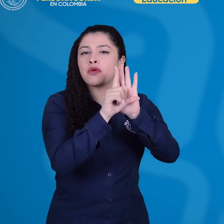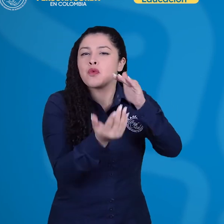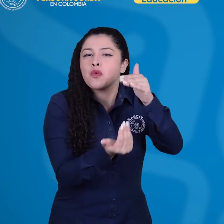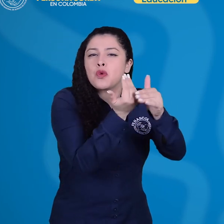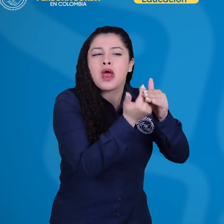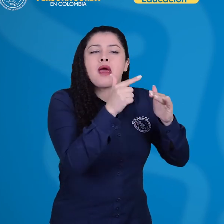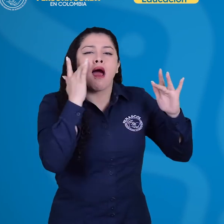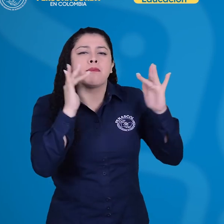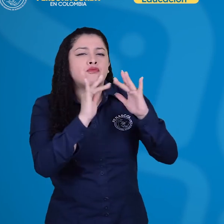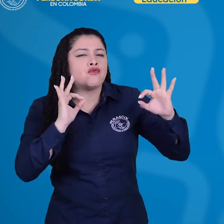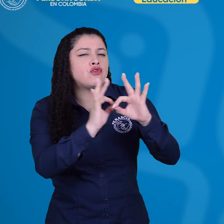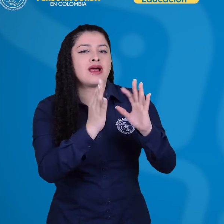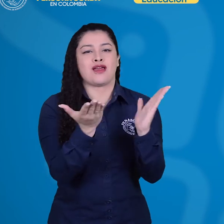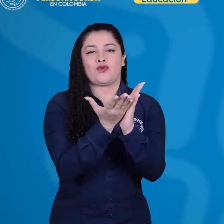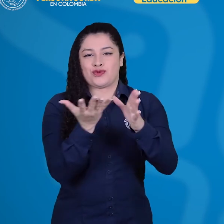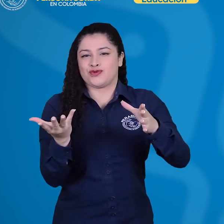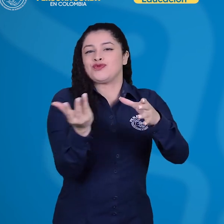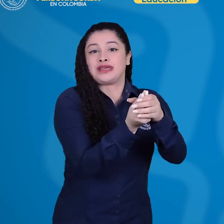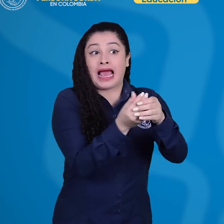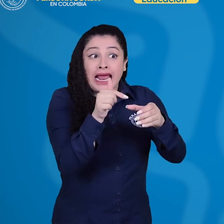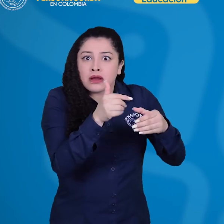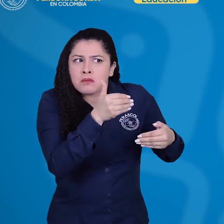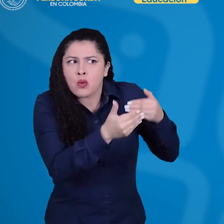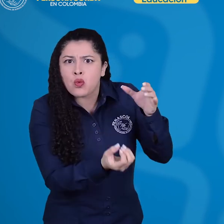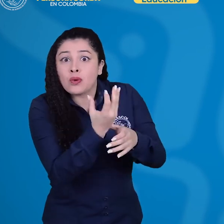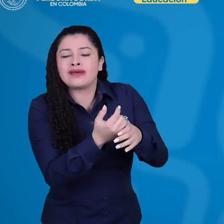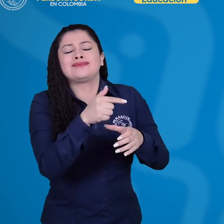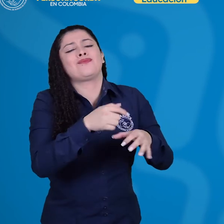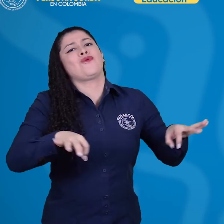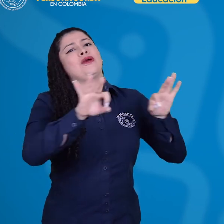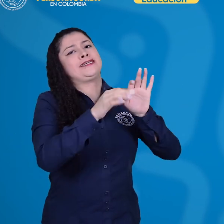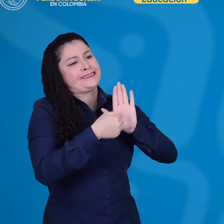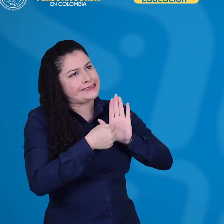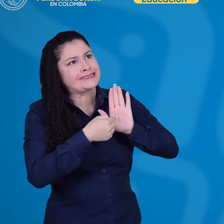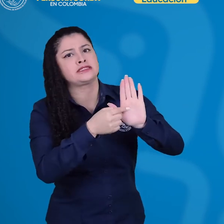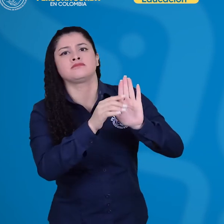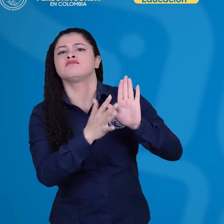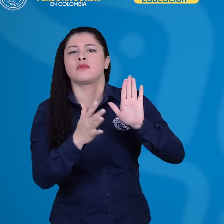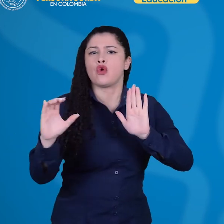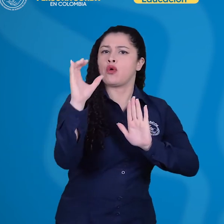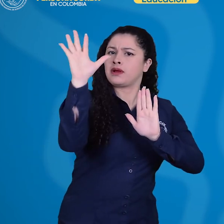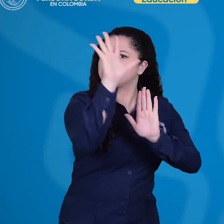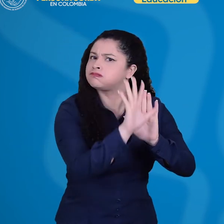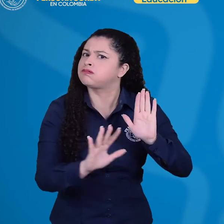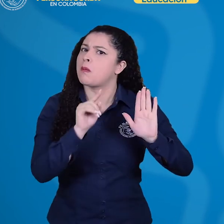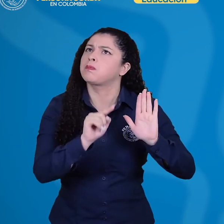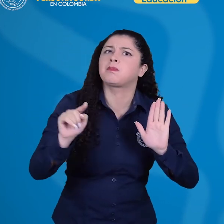nuevas disposiciones sobre educación inclusiva sean socializadas con todos los agentes gubernamentales